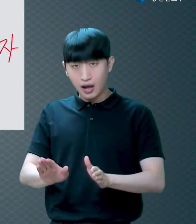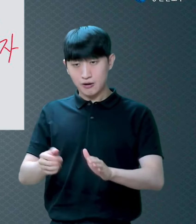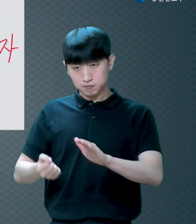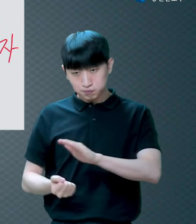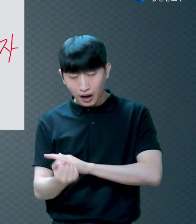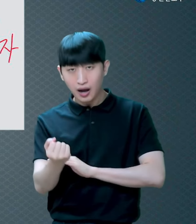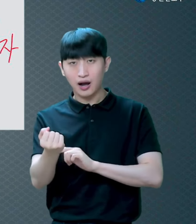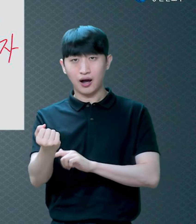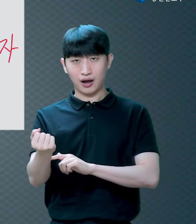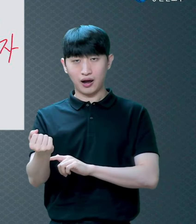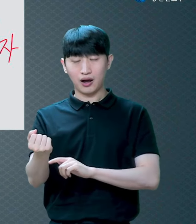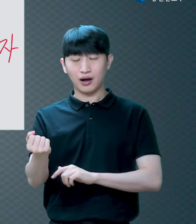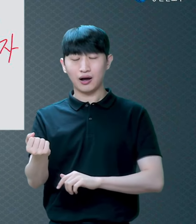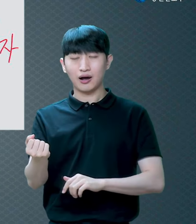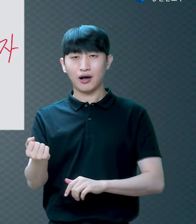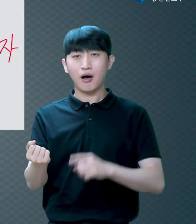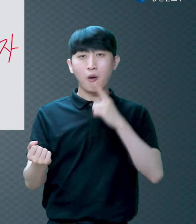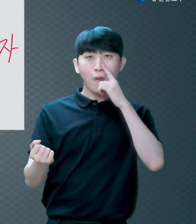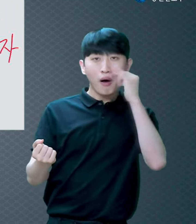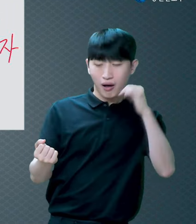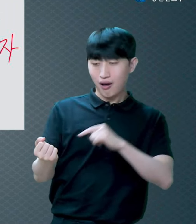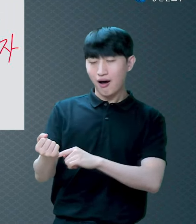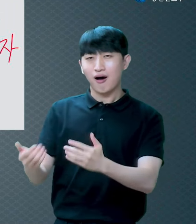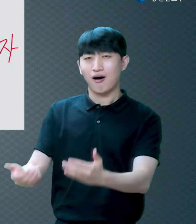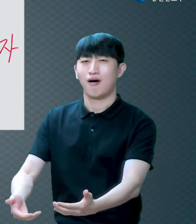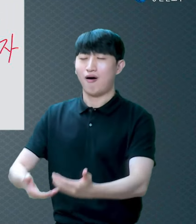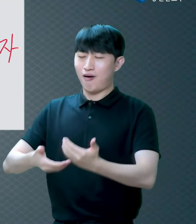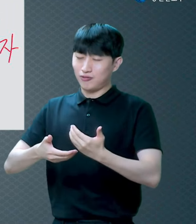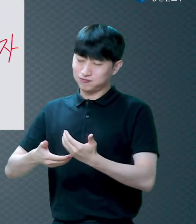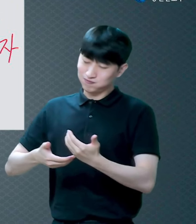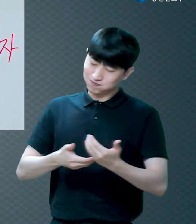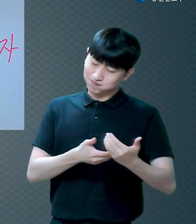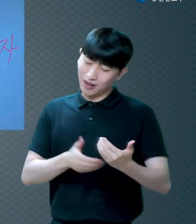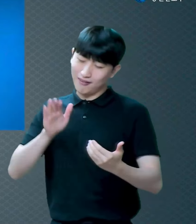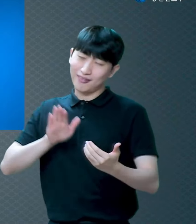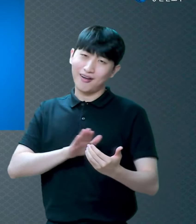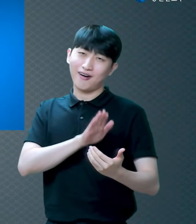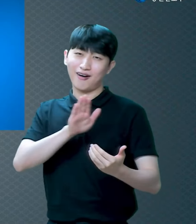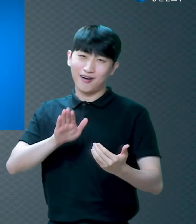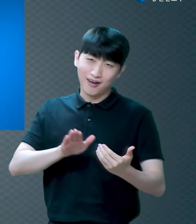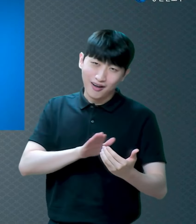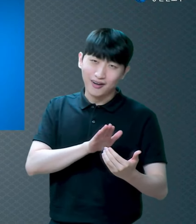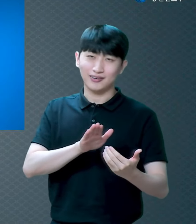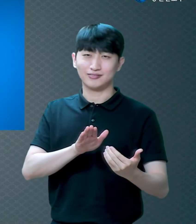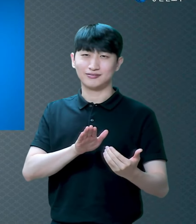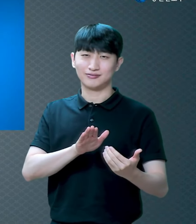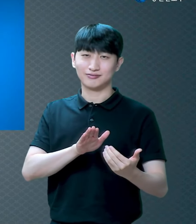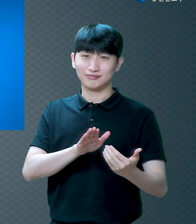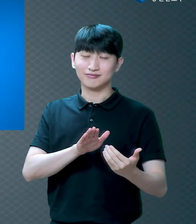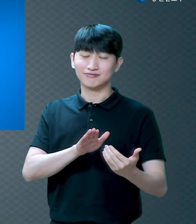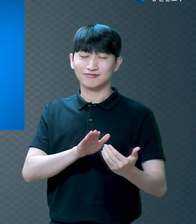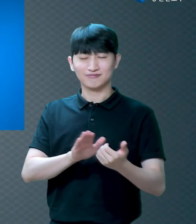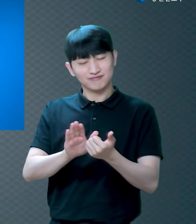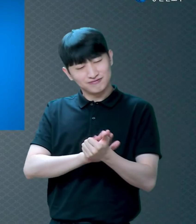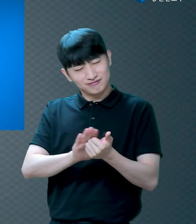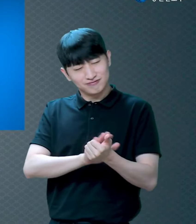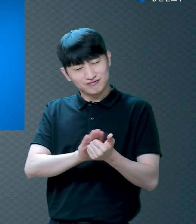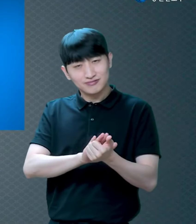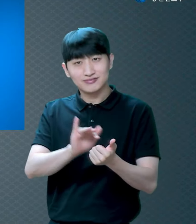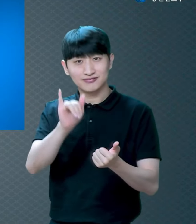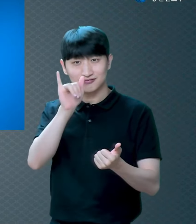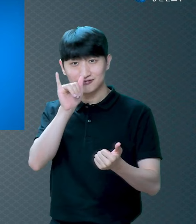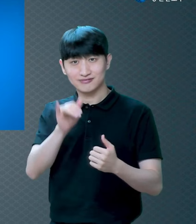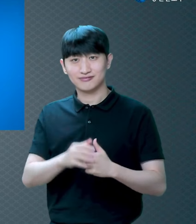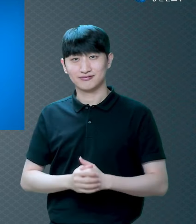내내 그 아이를 위해서 사랑해 주고 보살펴주고 안타까워해 주고 그러잖아요